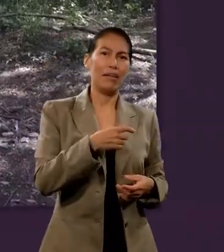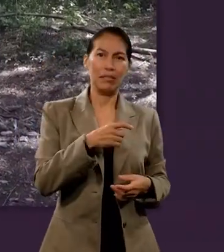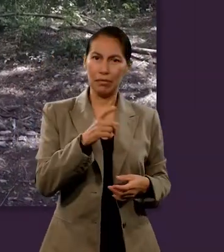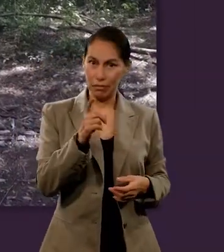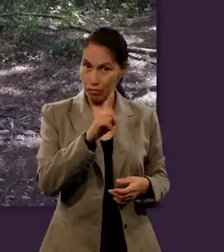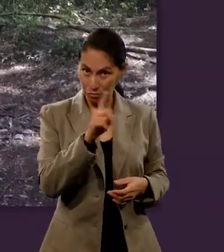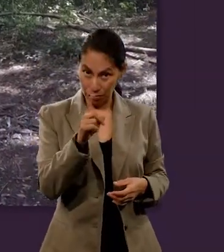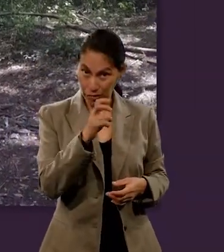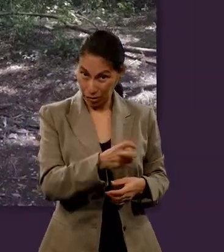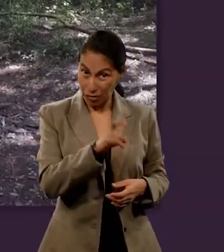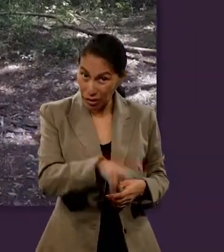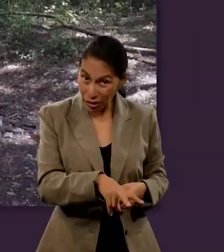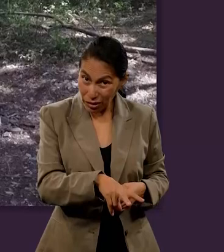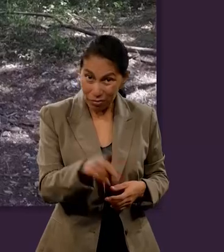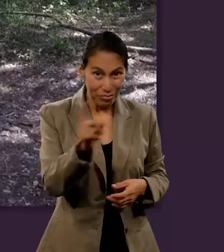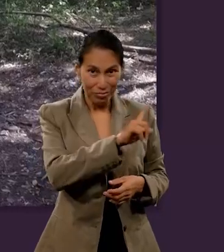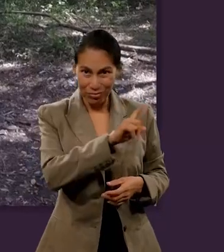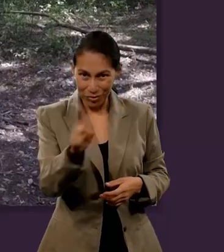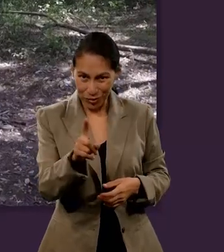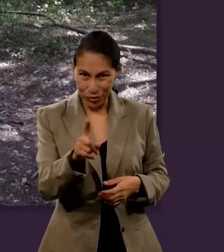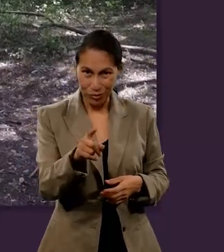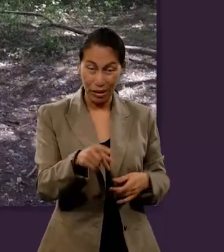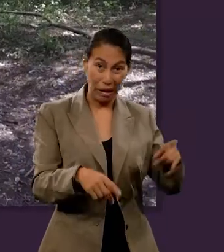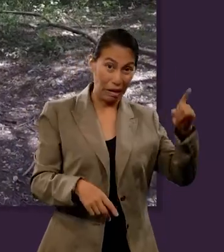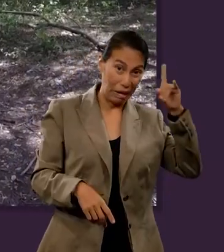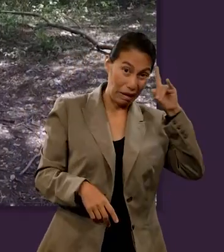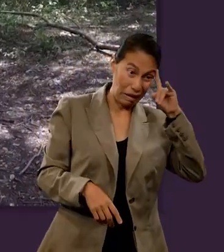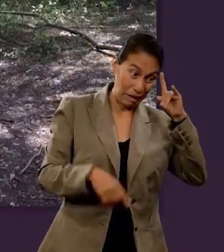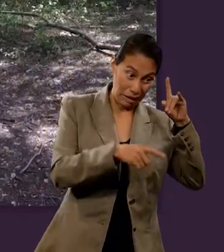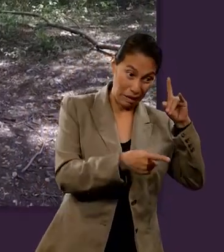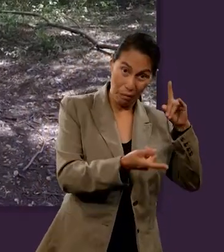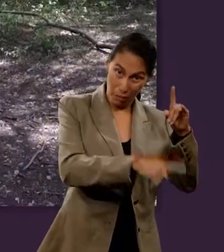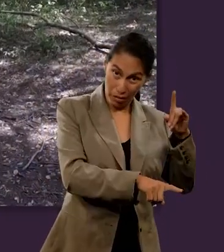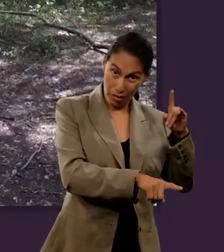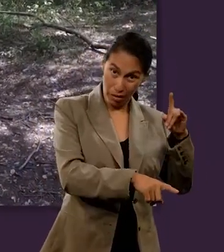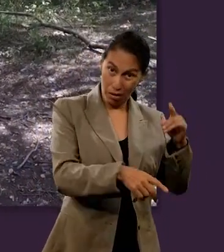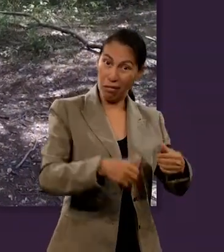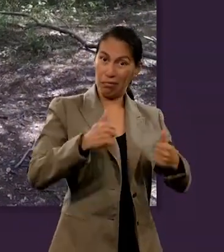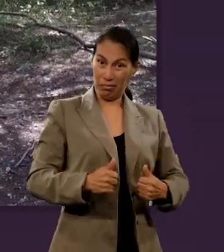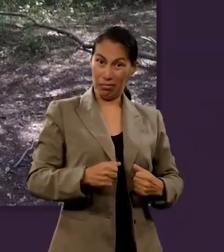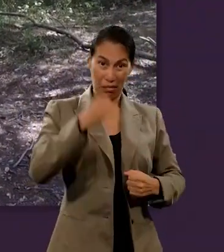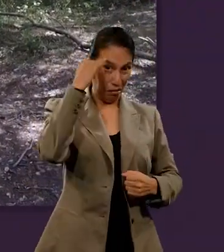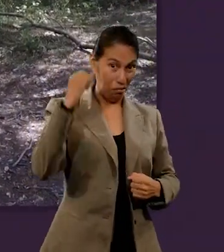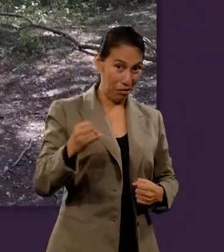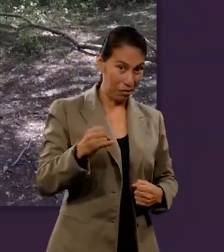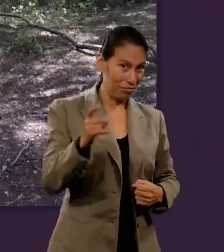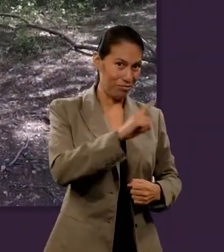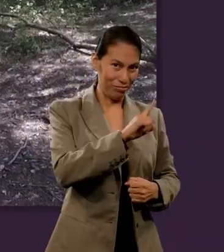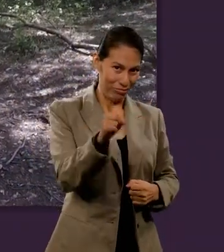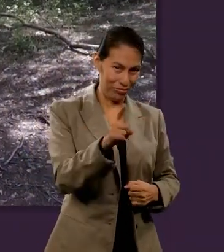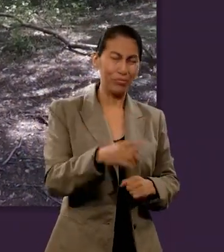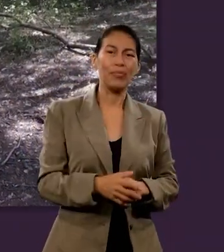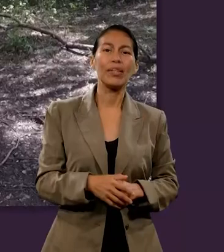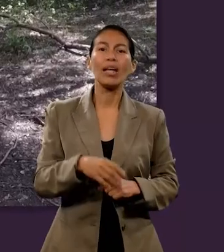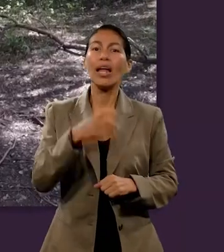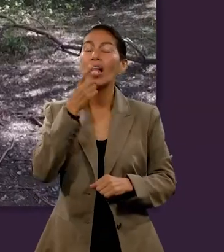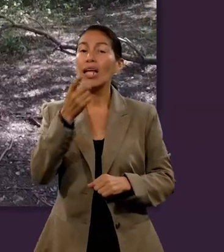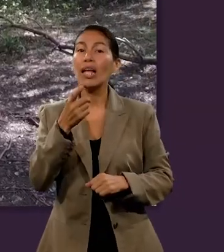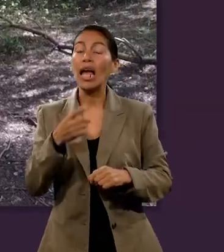el diablo te recibe, se burla de ti, te avienta las llamas y se divierte contigo con un trinche. No hay tal cosa. El